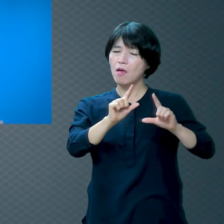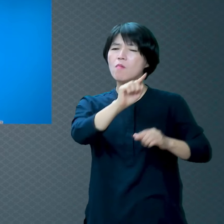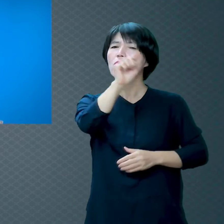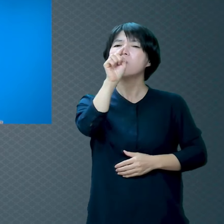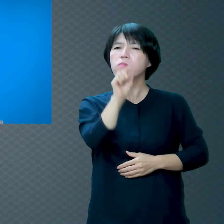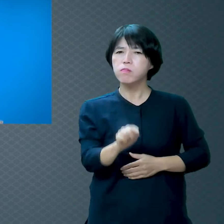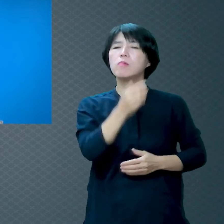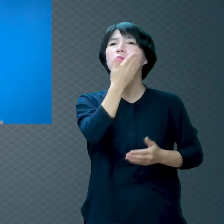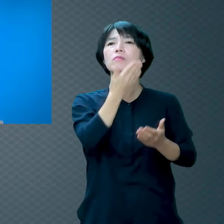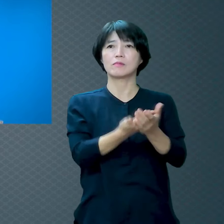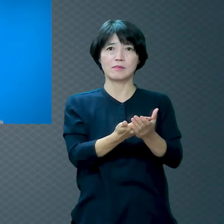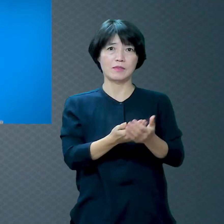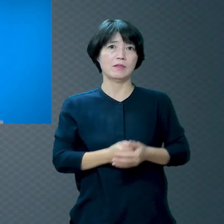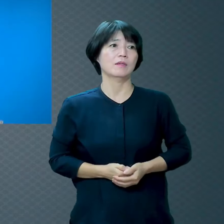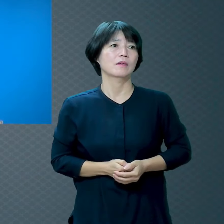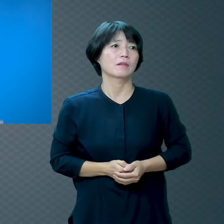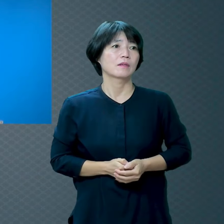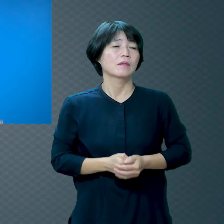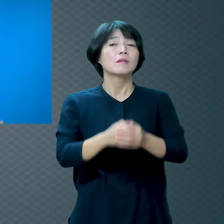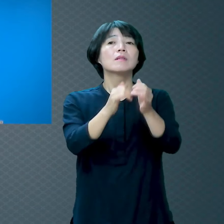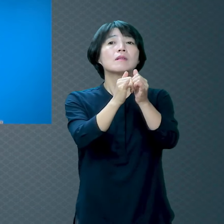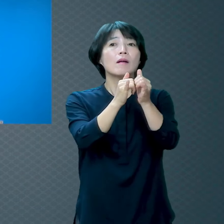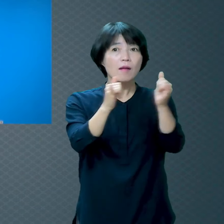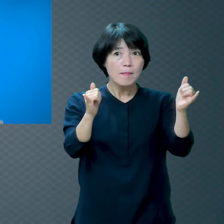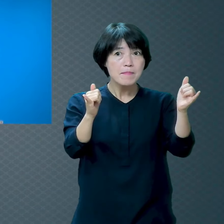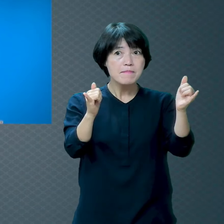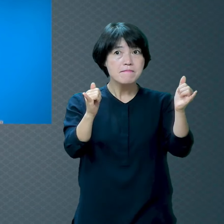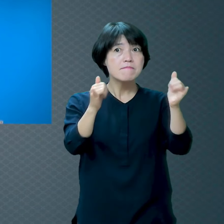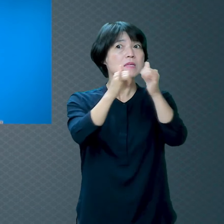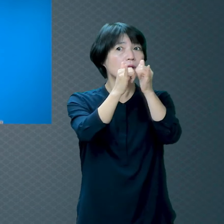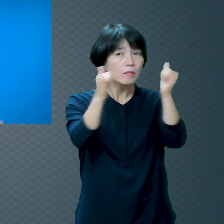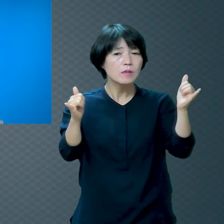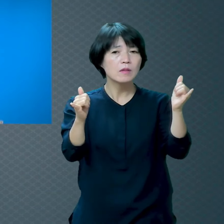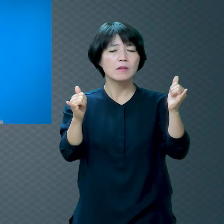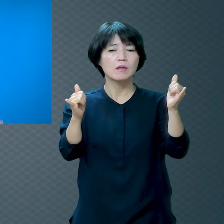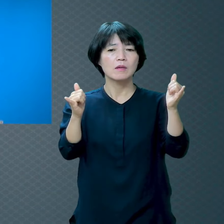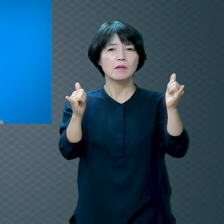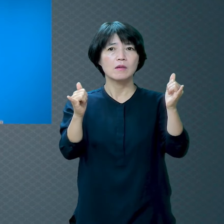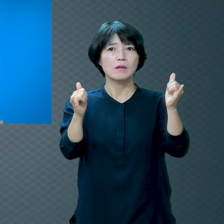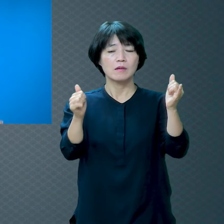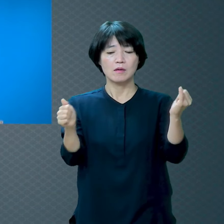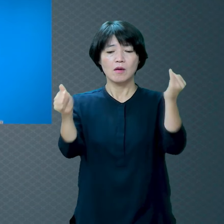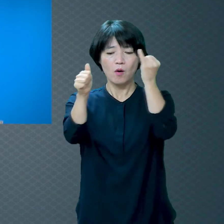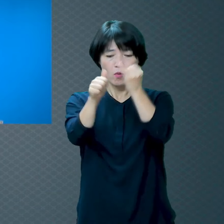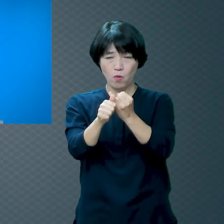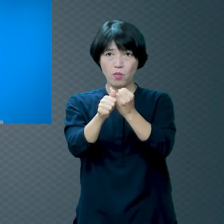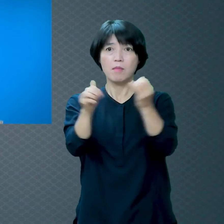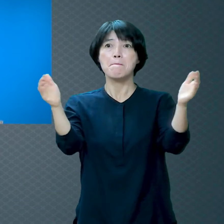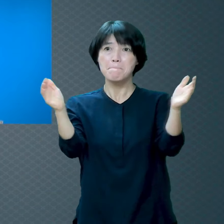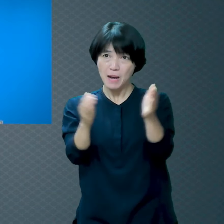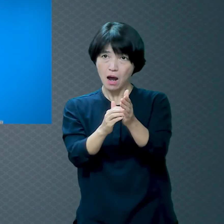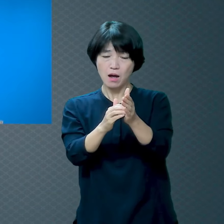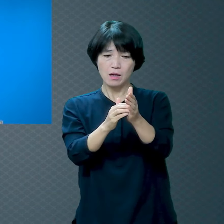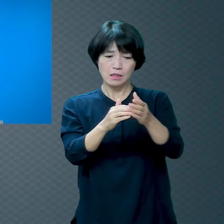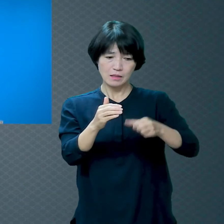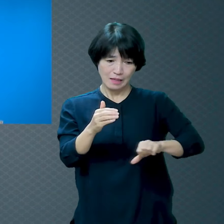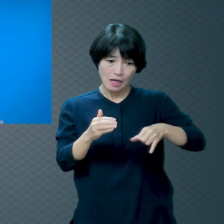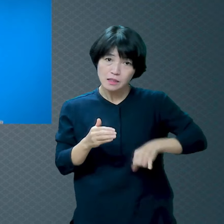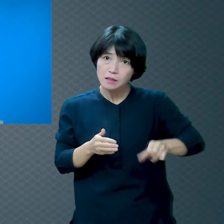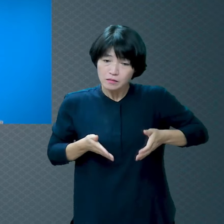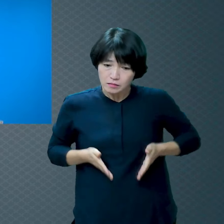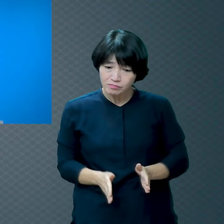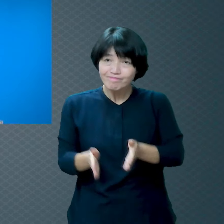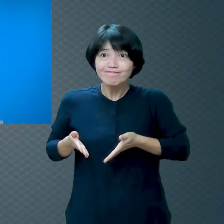사람이 결혼을 해서 자식을 낳게